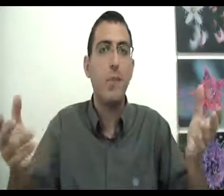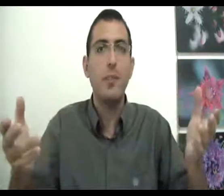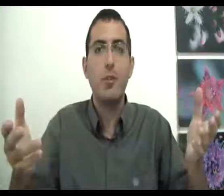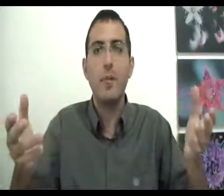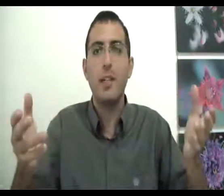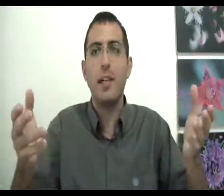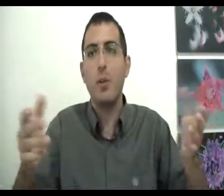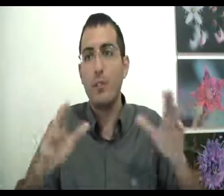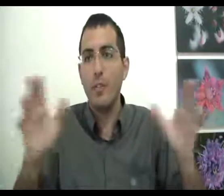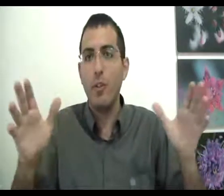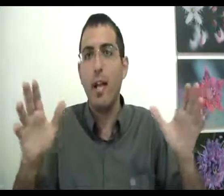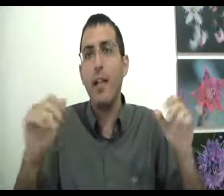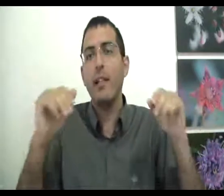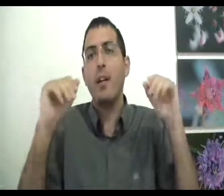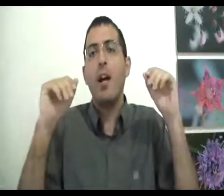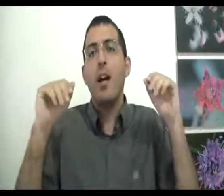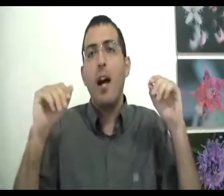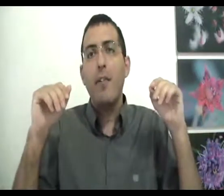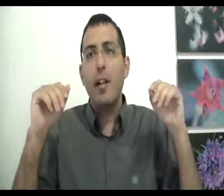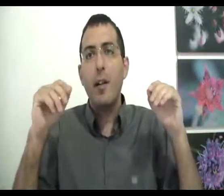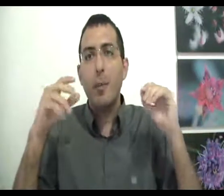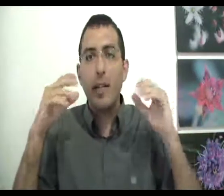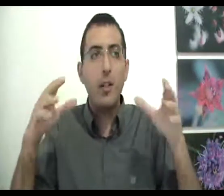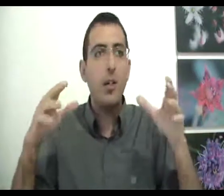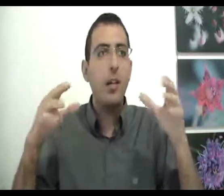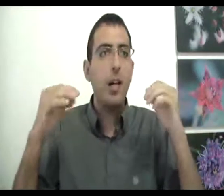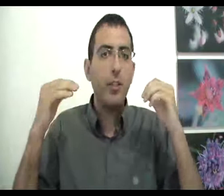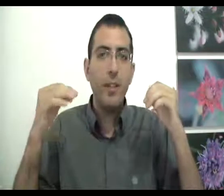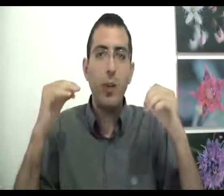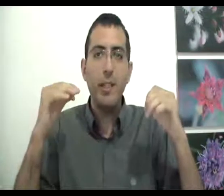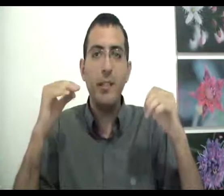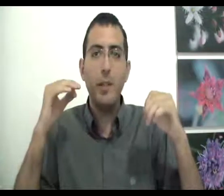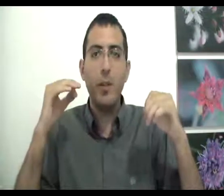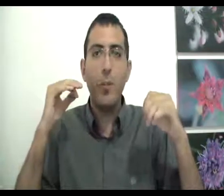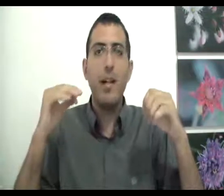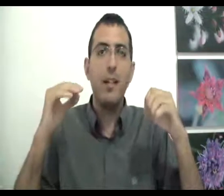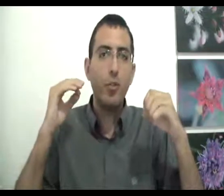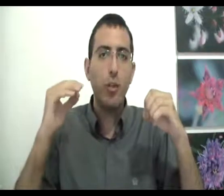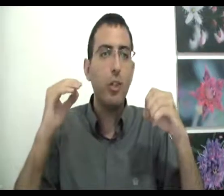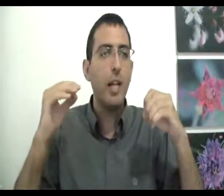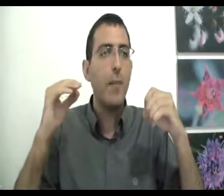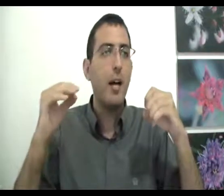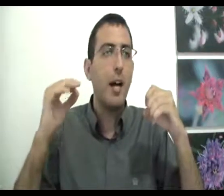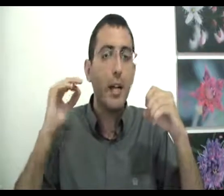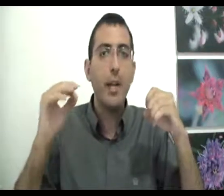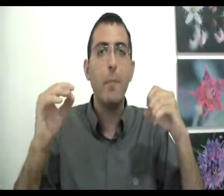מה זה משנה אם זה קרה או לא זה כבר שאלה אחרת אבל בעיקרון עכשיו אנחנו מנסים לומר לשאול את השאלה הבאה האם